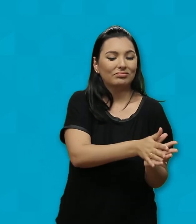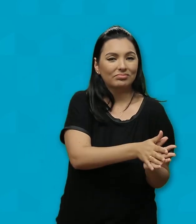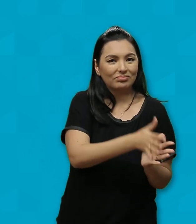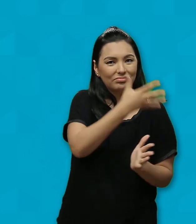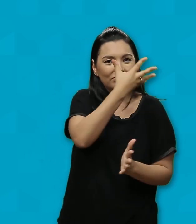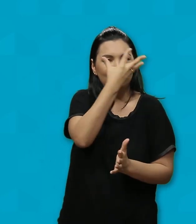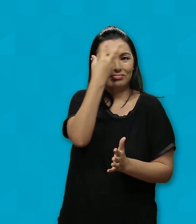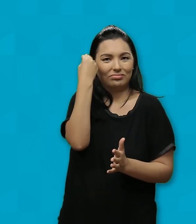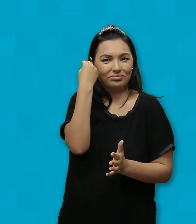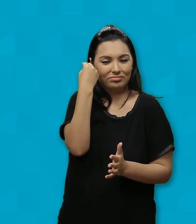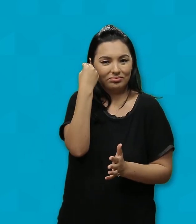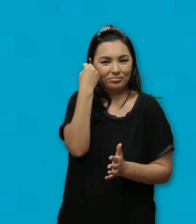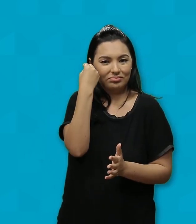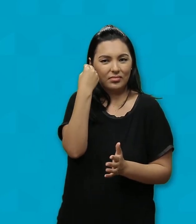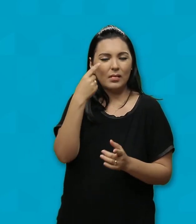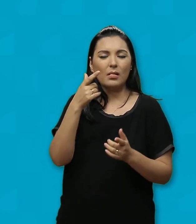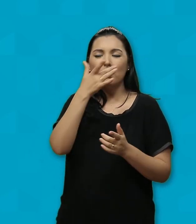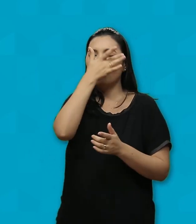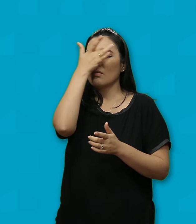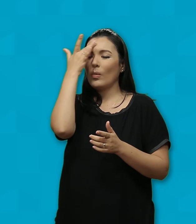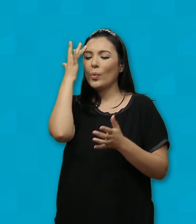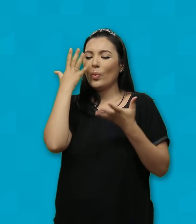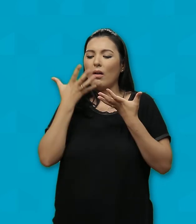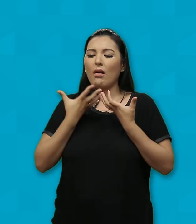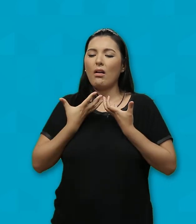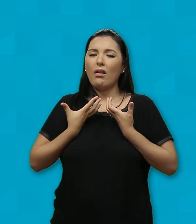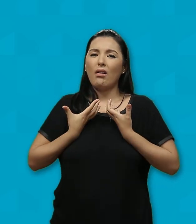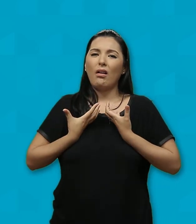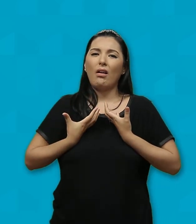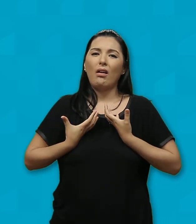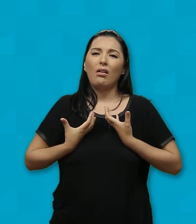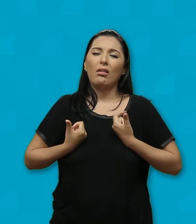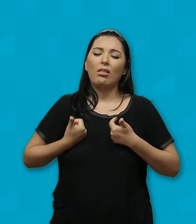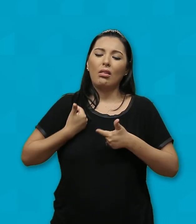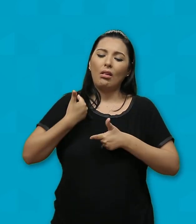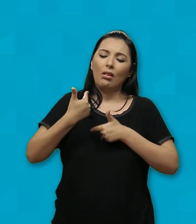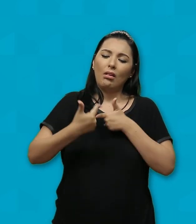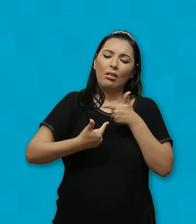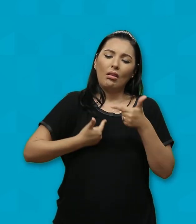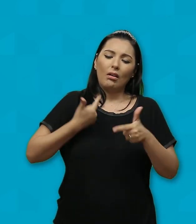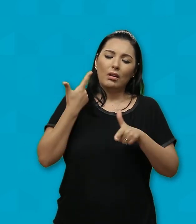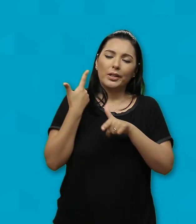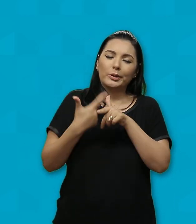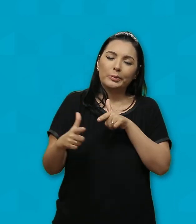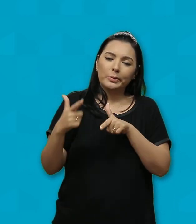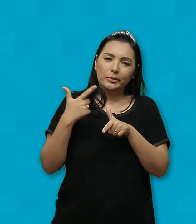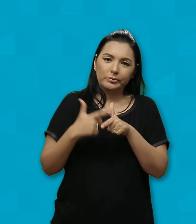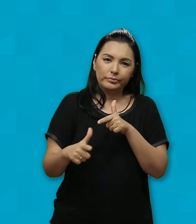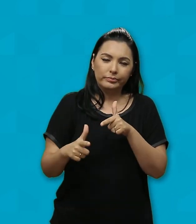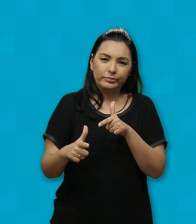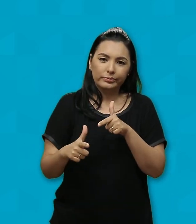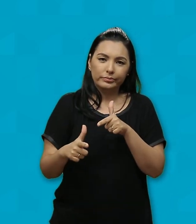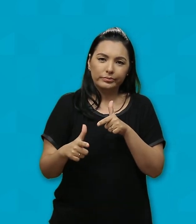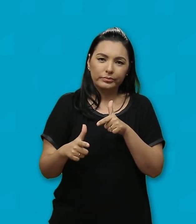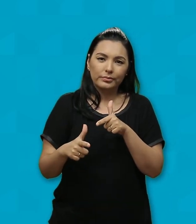Os que estão cansados por causa dos pesados faros que carregam Foram essas pessoas